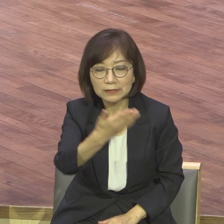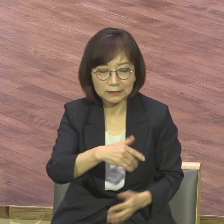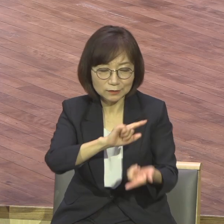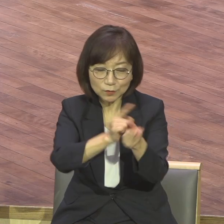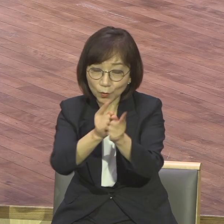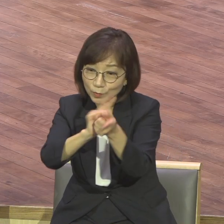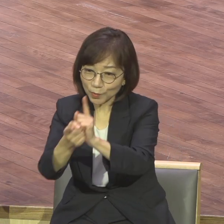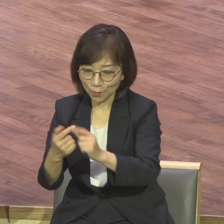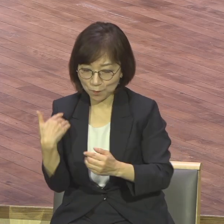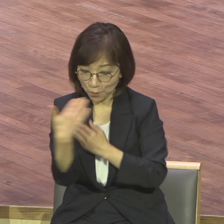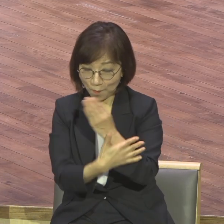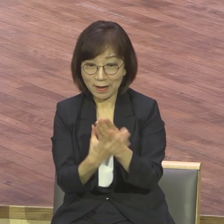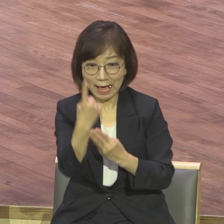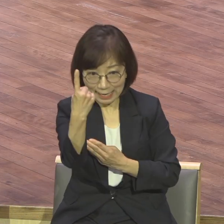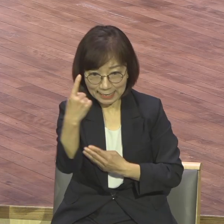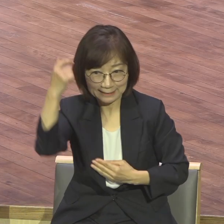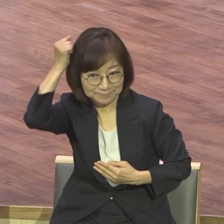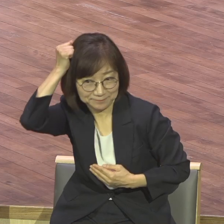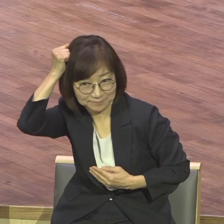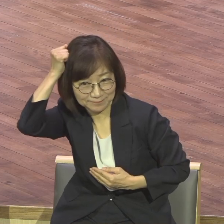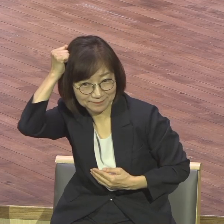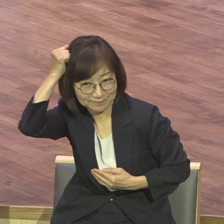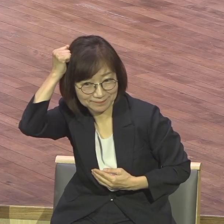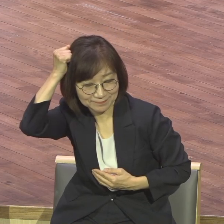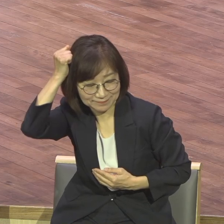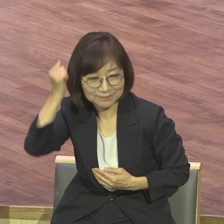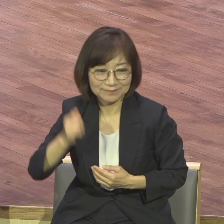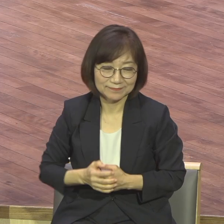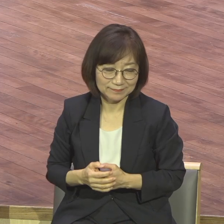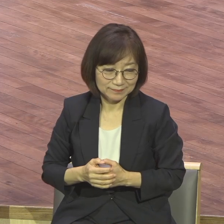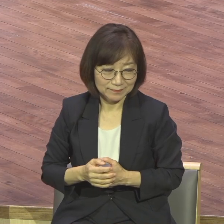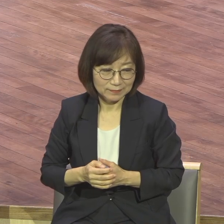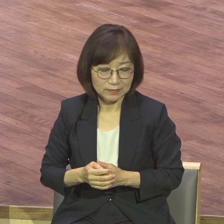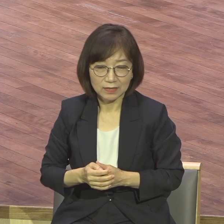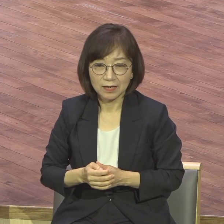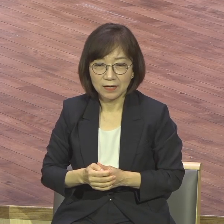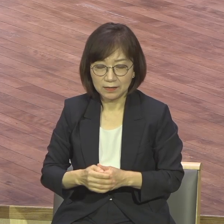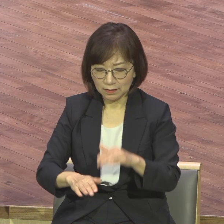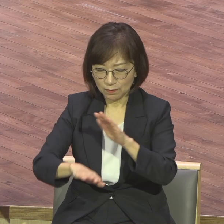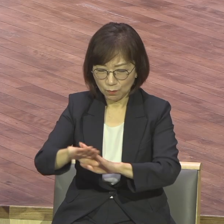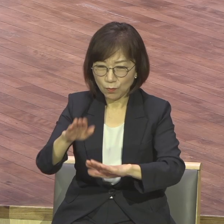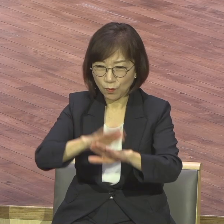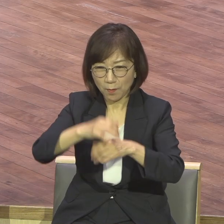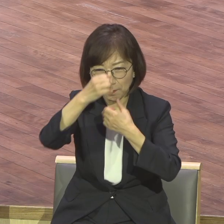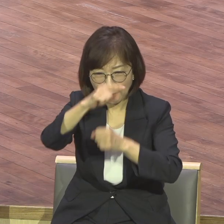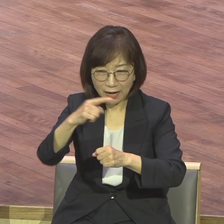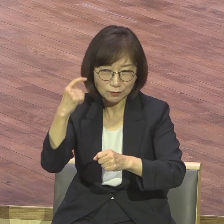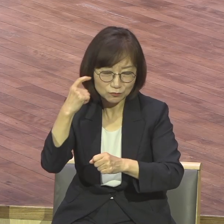지체의식을 가지고 있어야 한몸 지체의식 지체는 다 다른게 다르거든요 다른걸 자꾸 틀린다면 안 돼요